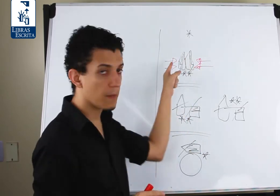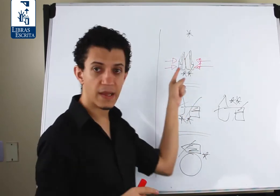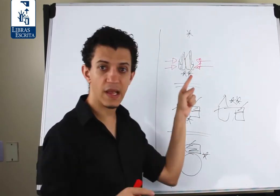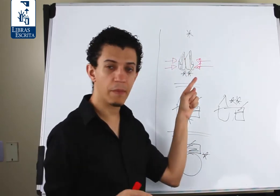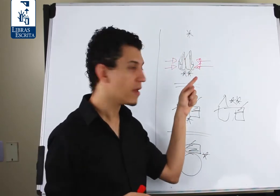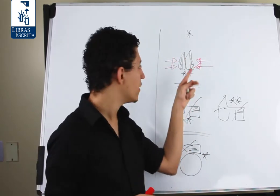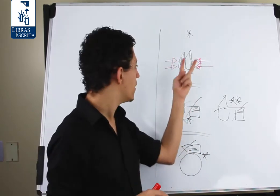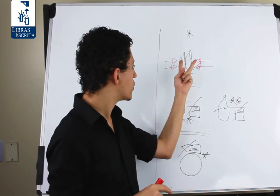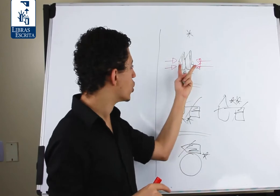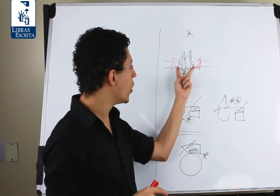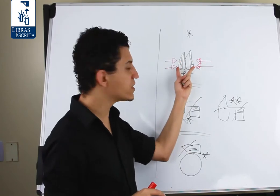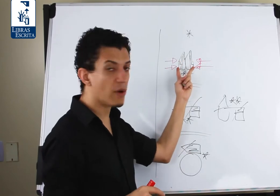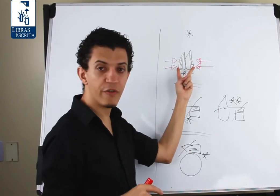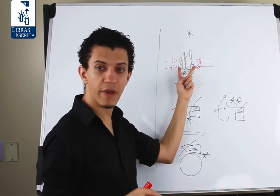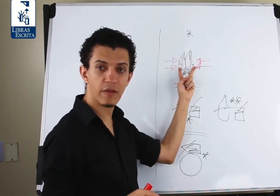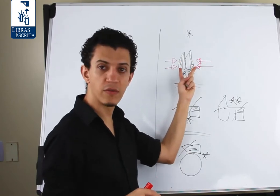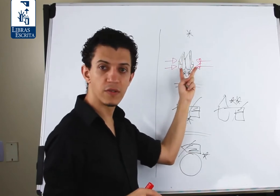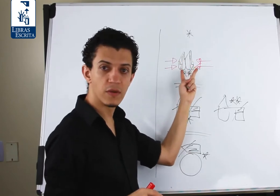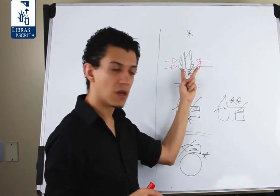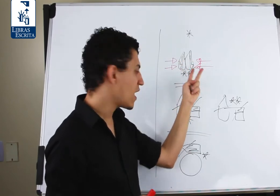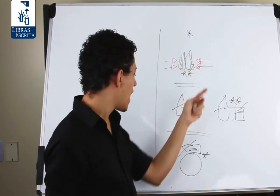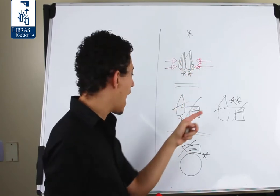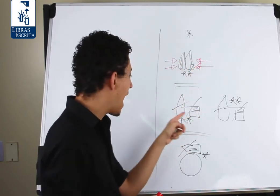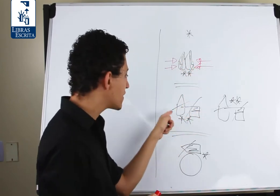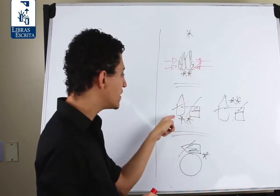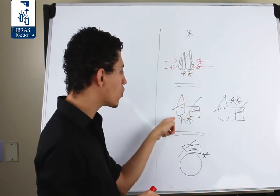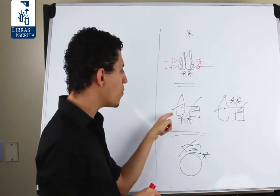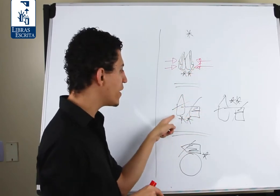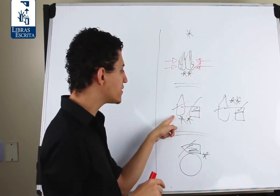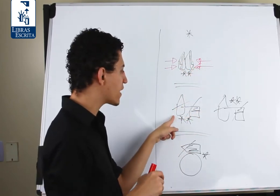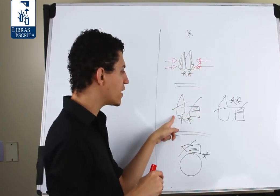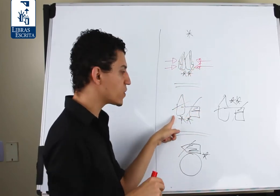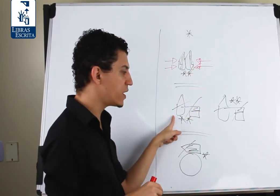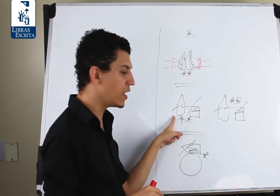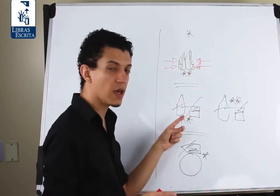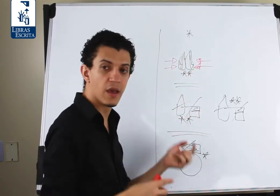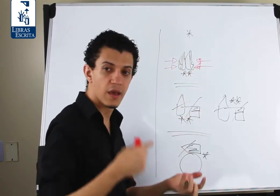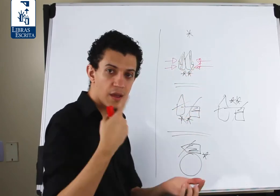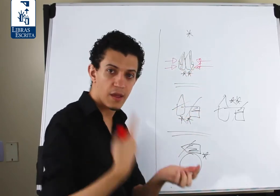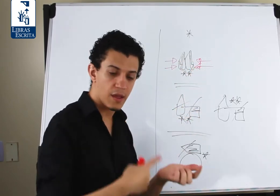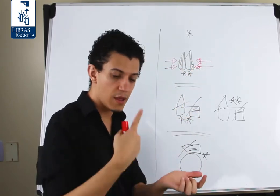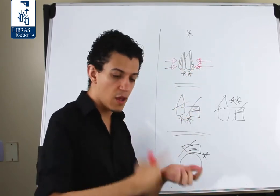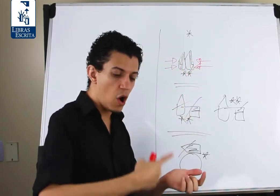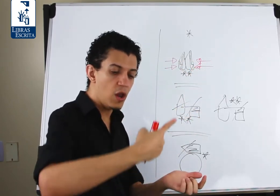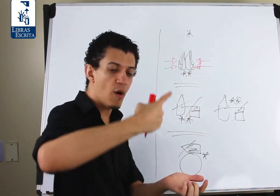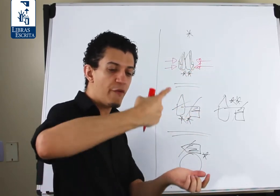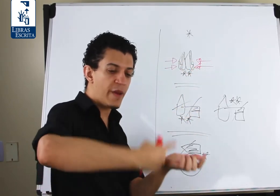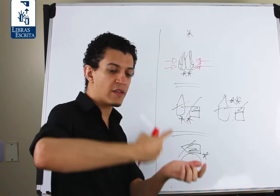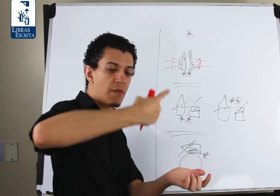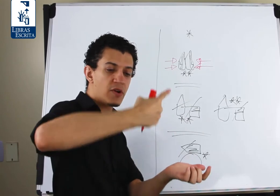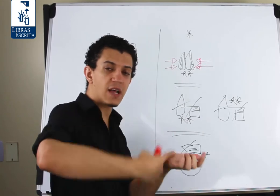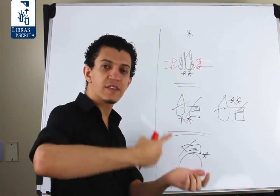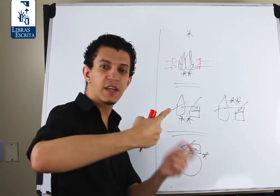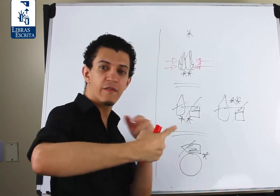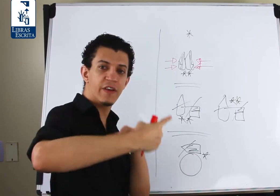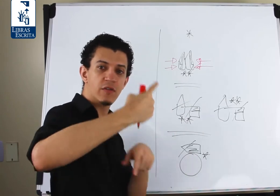Percebe? Dois movimentos. Assim como nesse caso aqui, olha o movimento. A mão está vindo